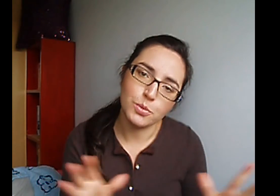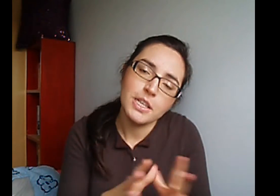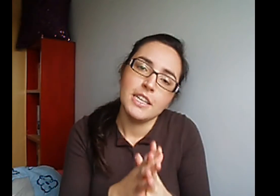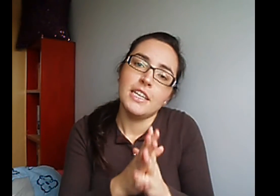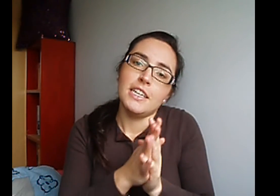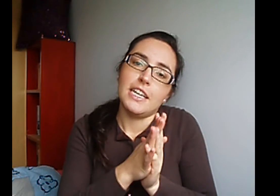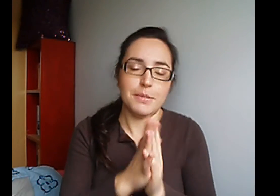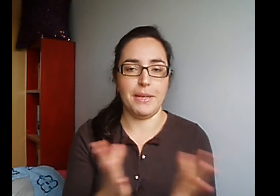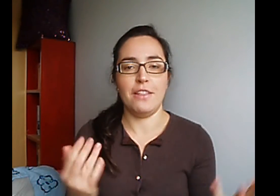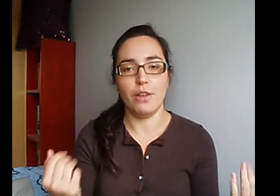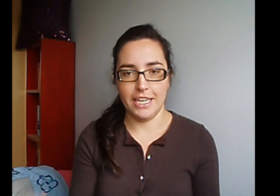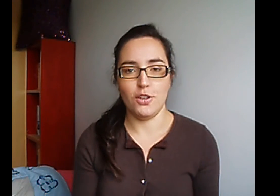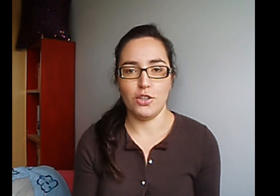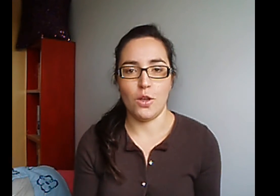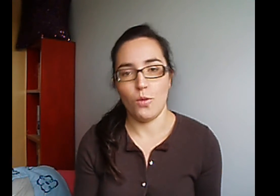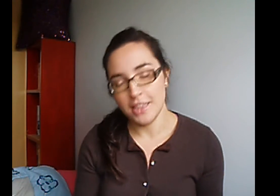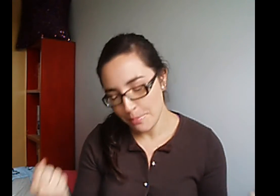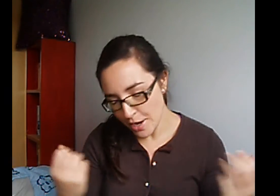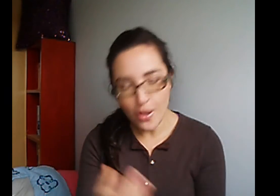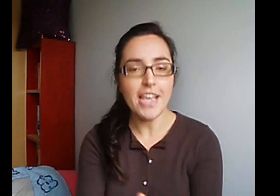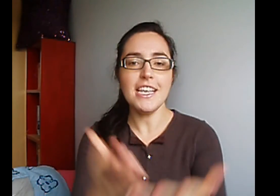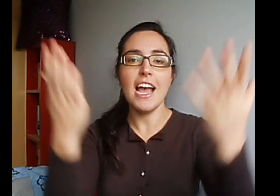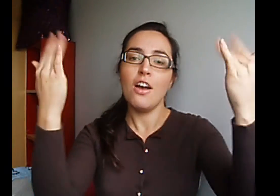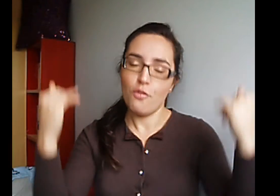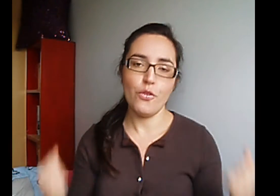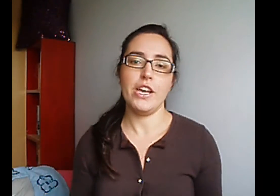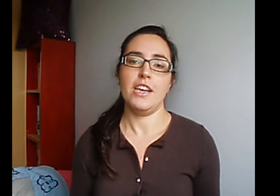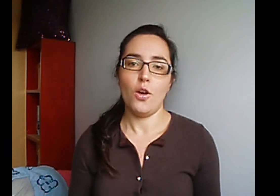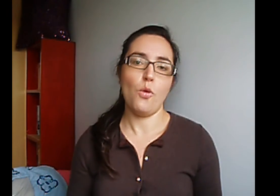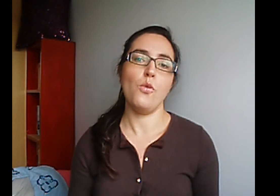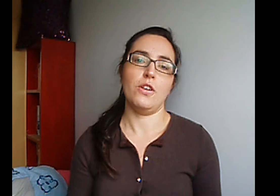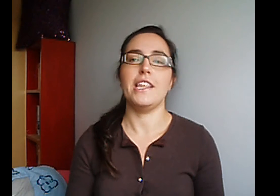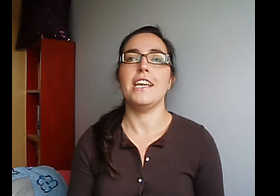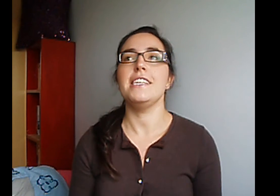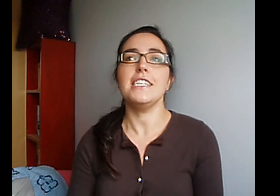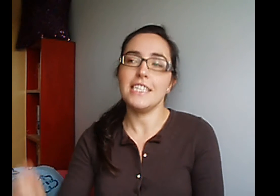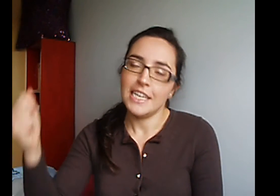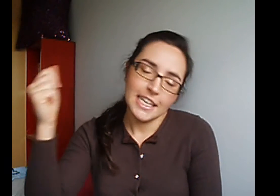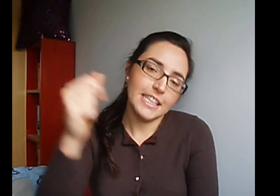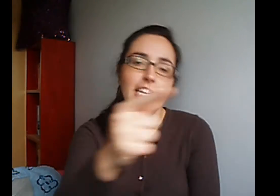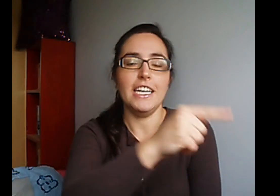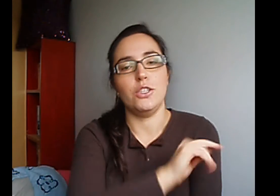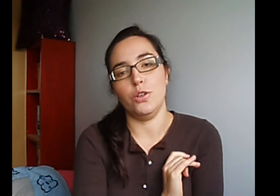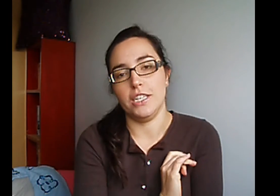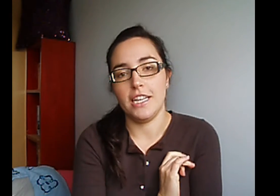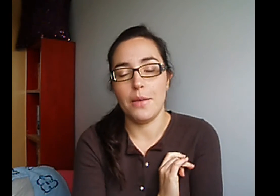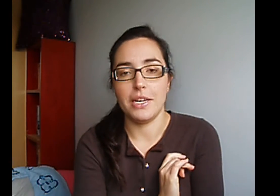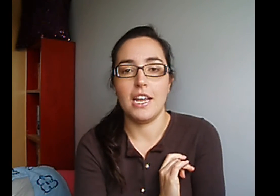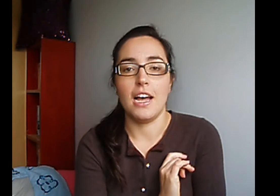Esperando a que yo los encuentre Pero ella Fue una de esas Y estoy contenta de haberla